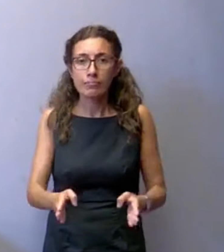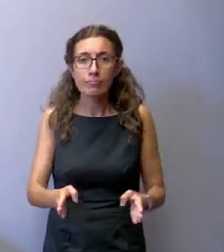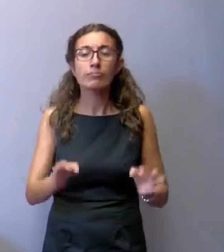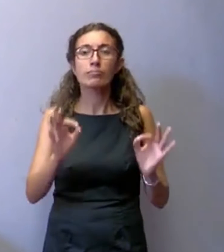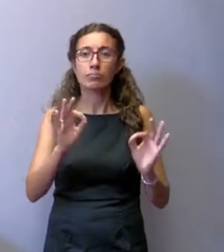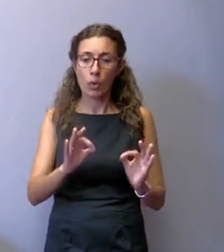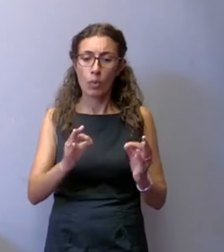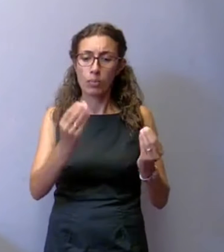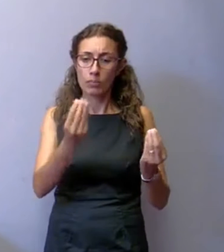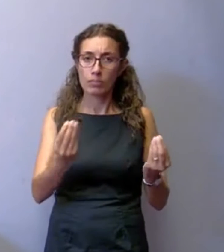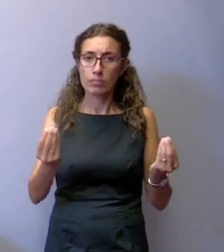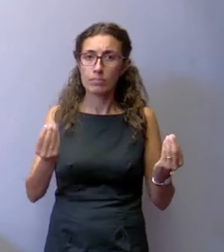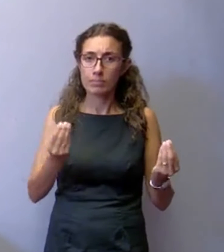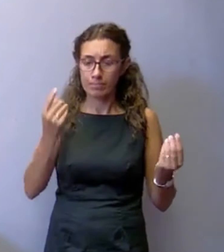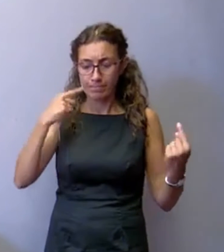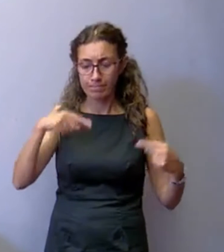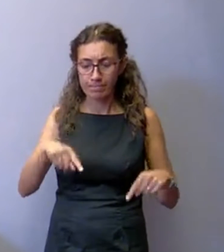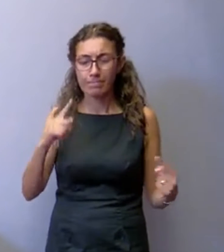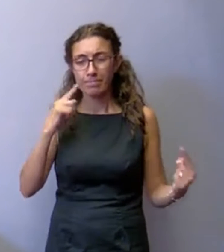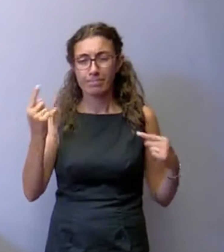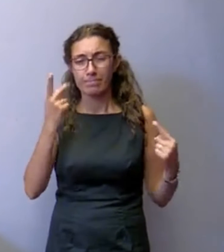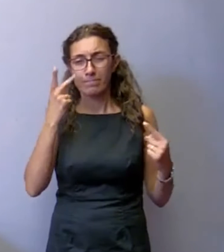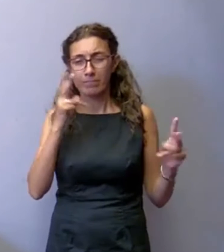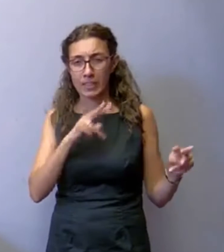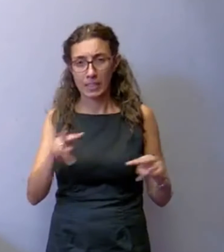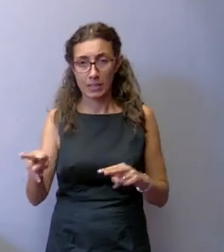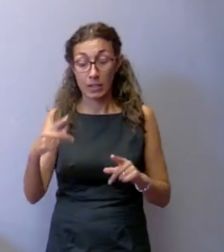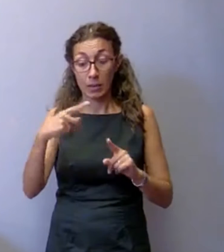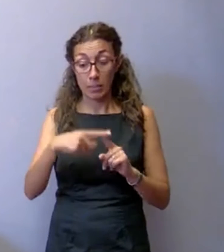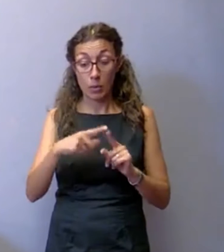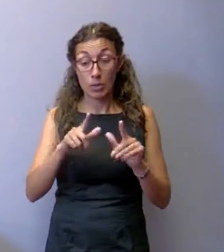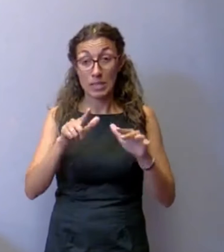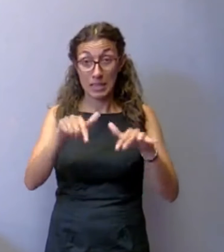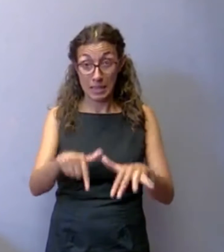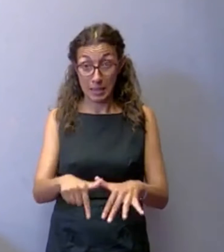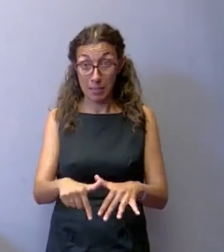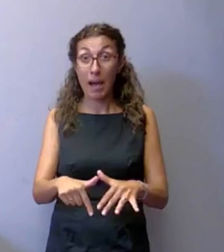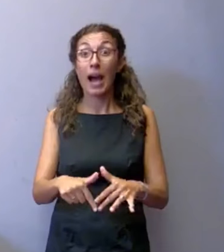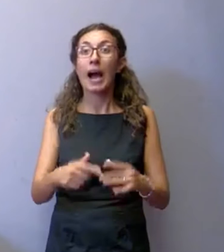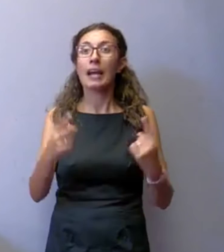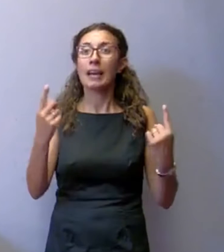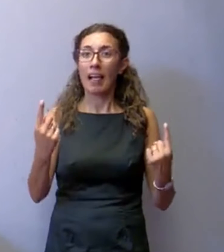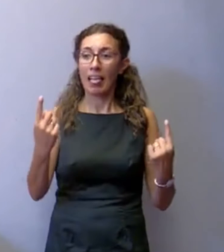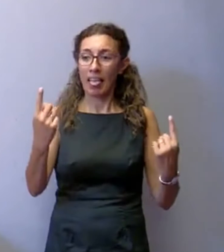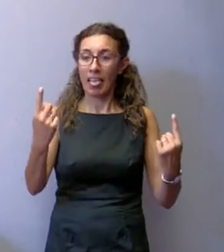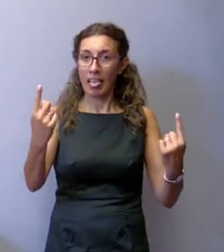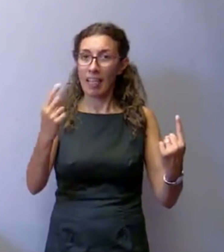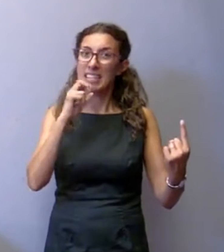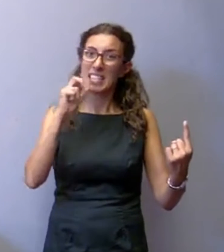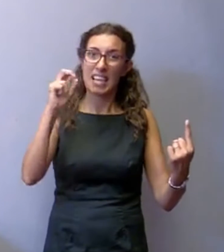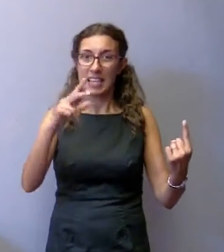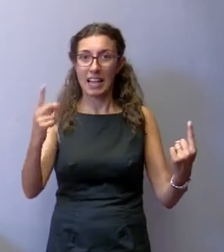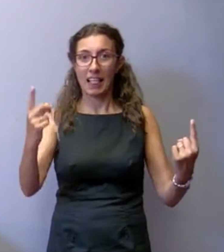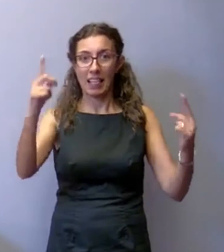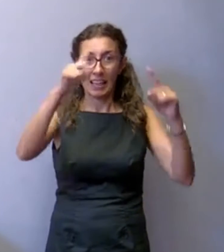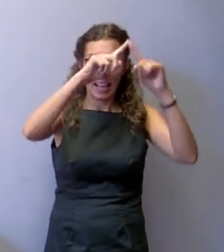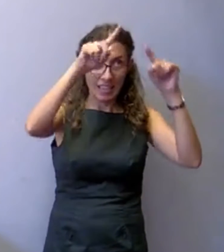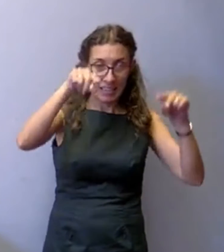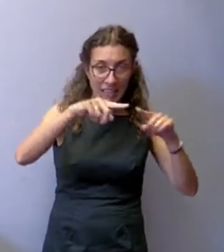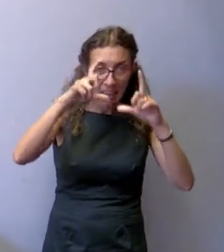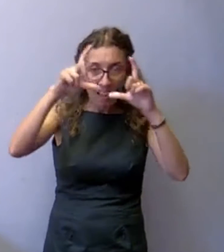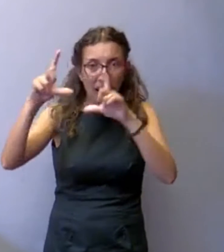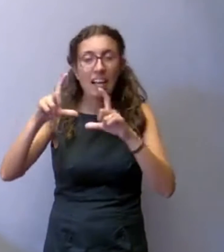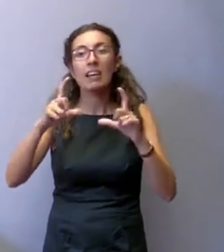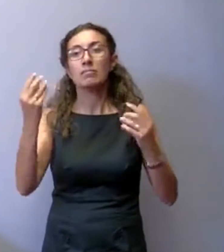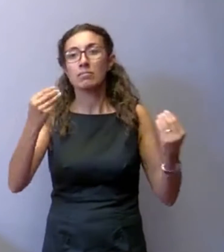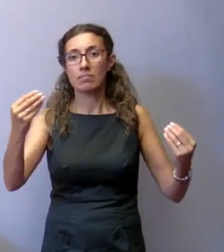Già dalla prossima settimana verrà incrementata la segnaletica verticale, verrà tarata la temporizzazione dell'impianto